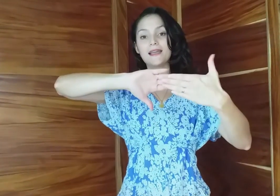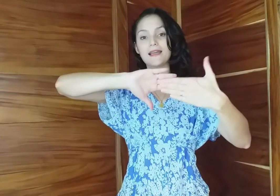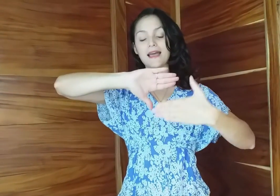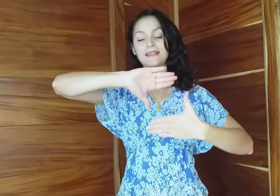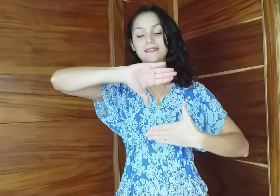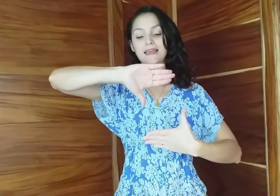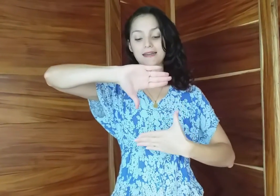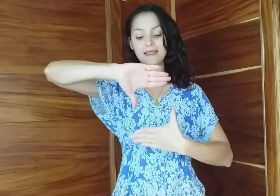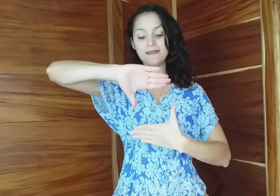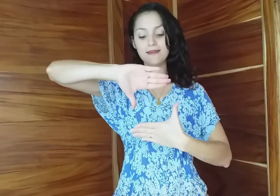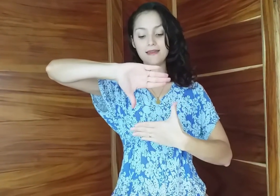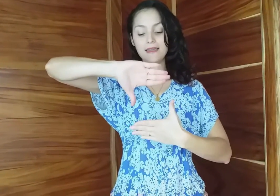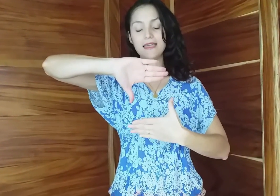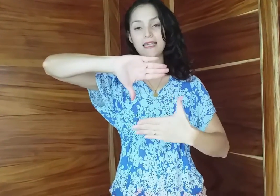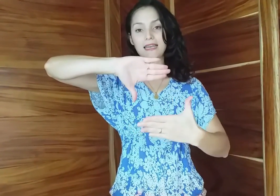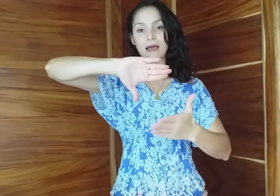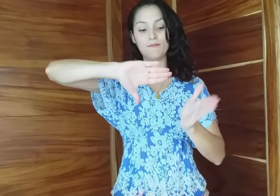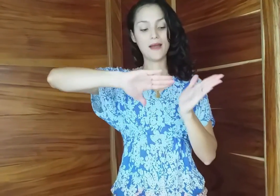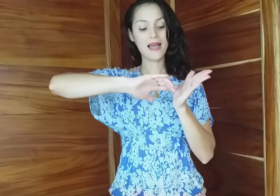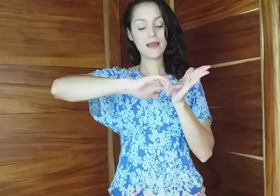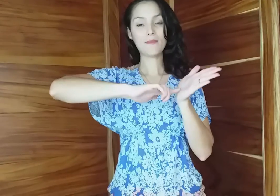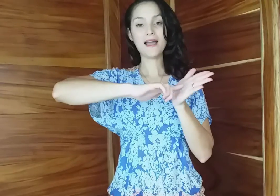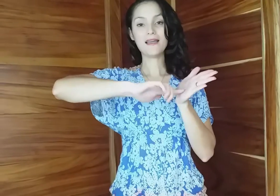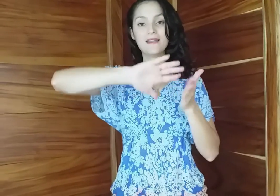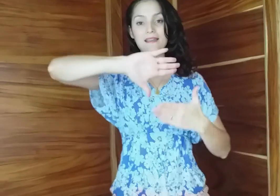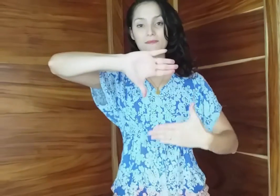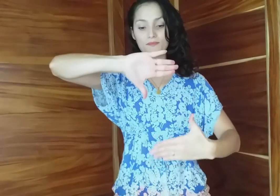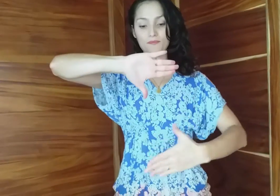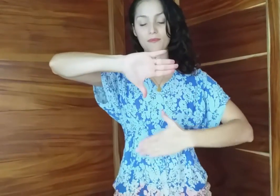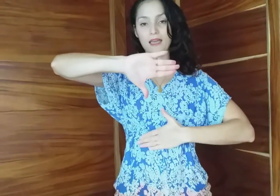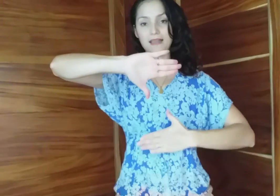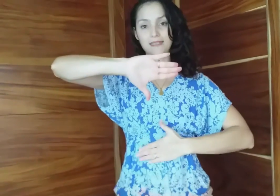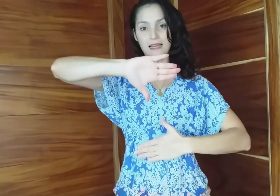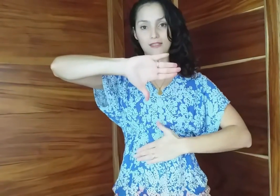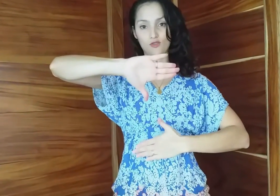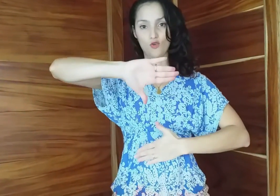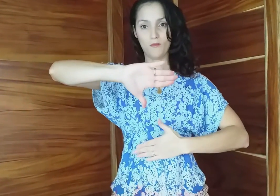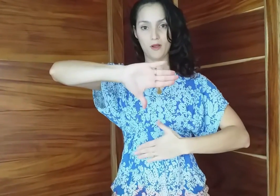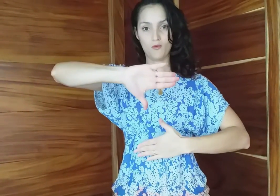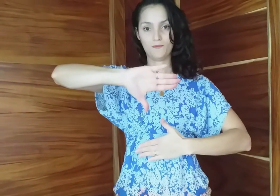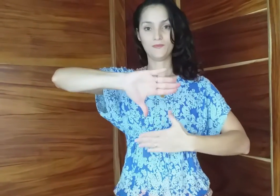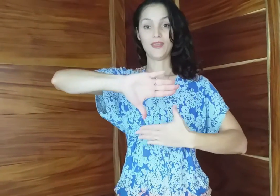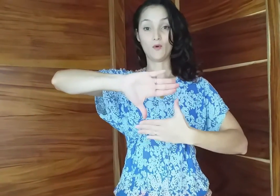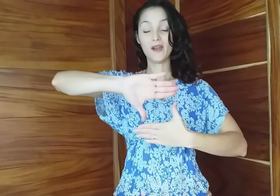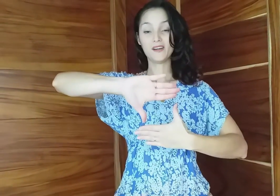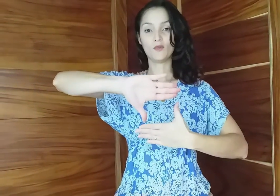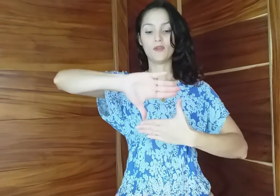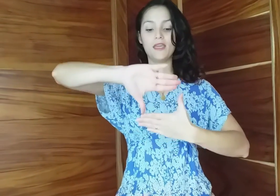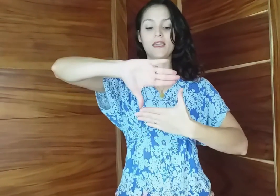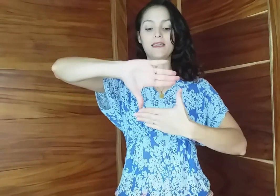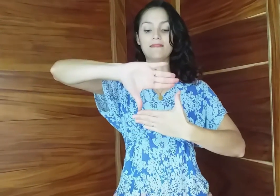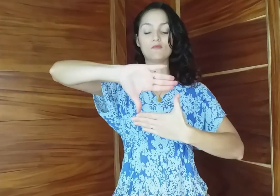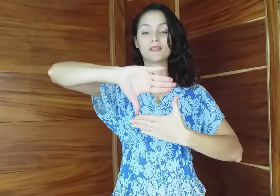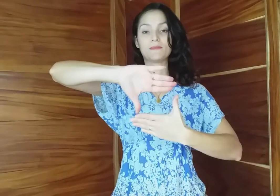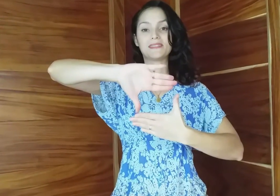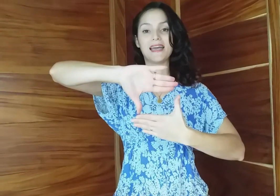hacia arriba y la palma hacia el estoma. ¿De acuerdo? Y vamos a empezar